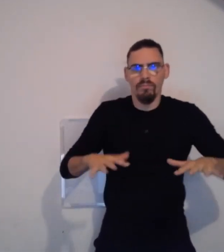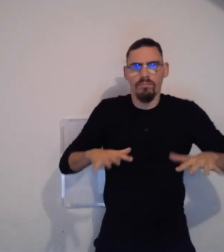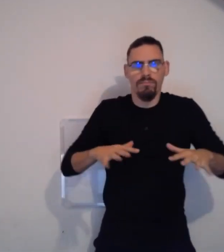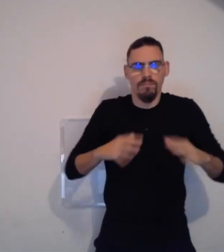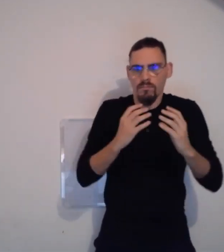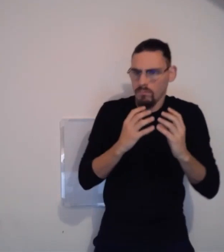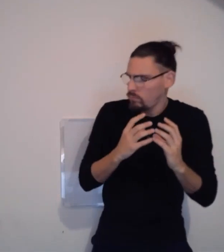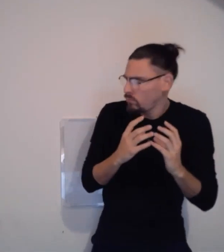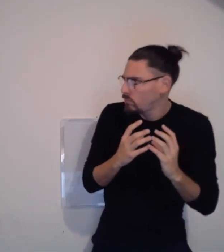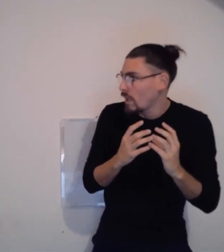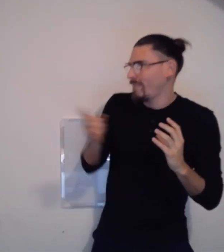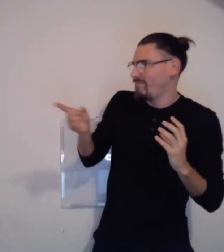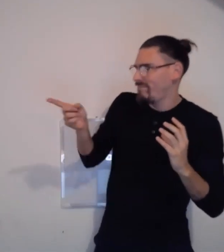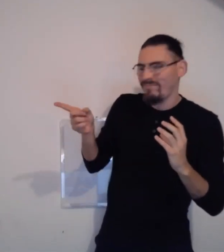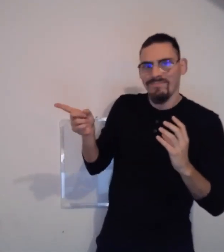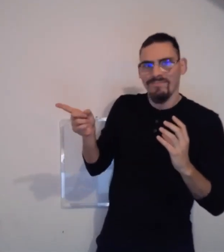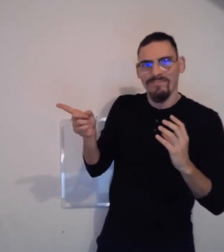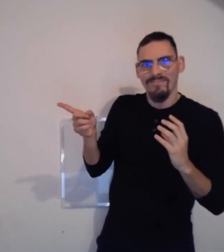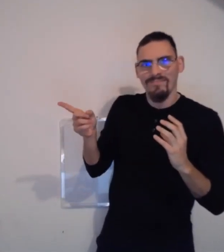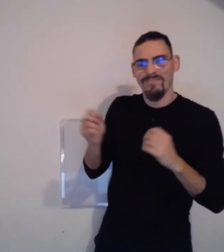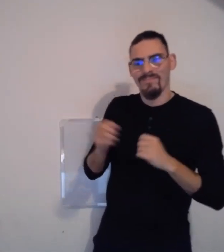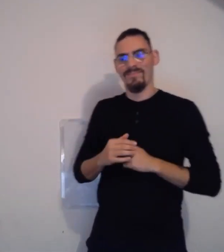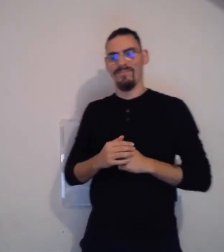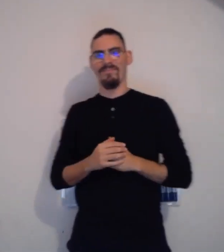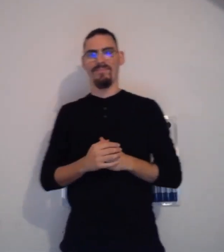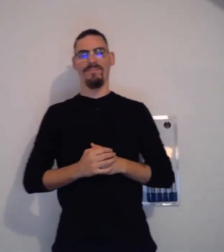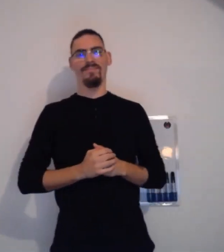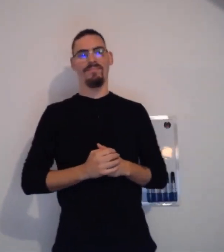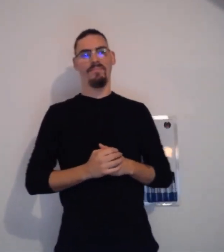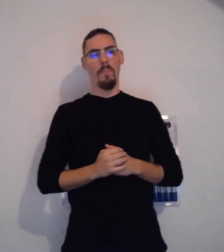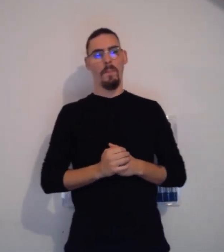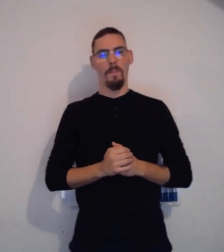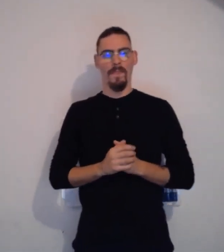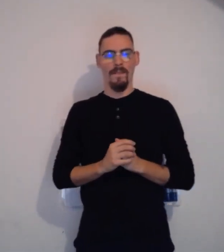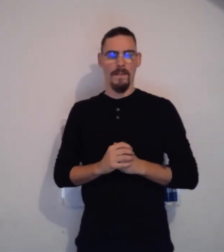là, la personne qui est en train de manger va sentir ses vibrations et va se retourner, et va vous regarder.